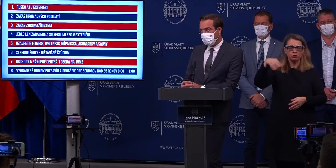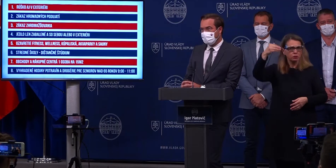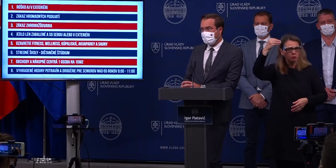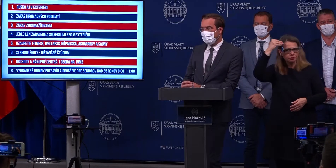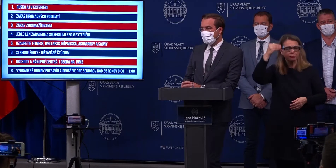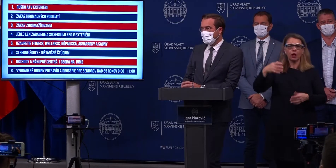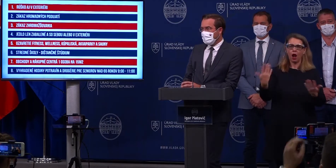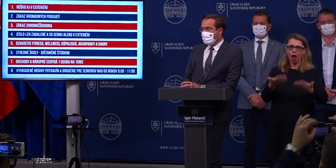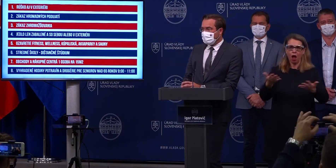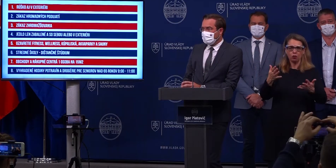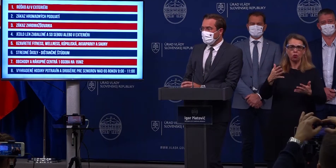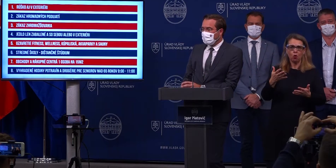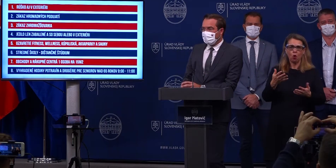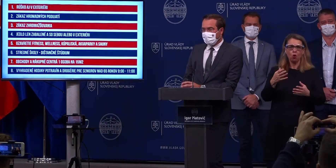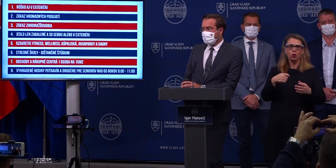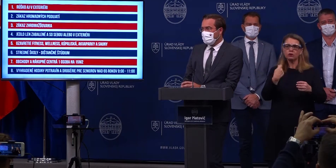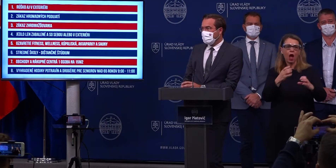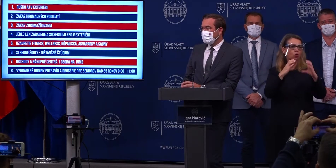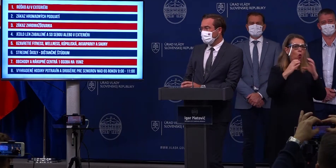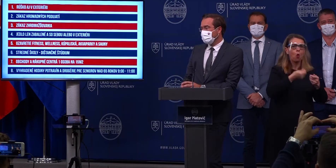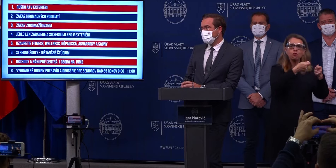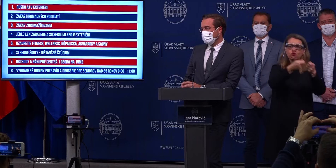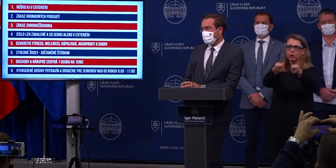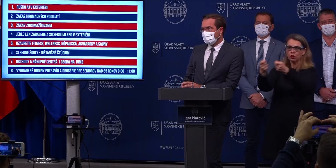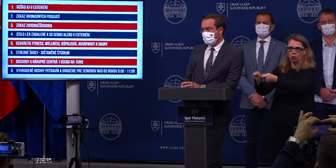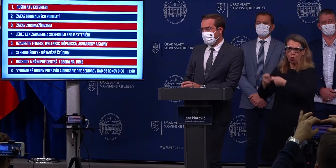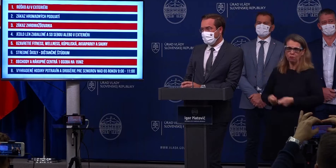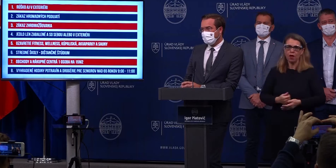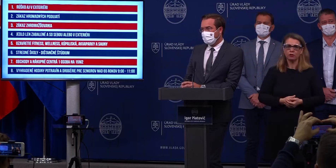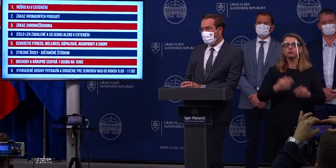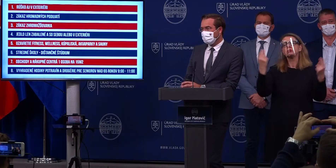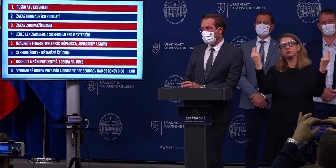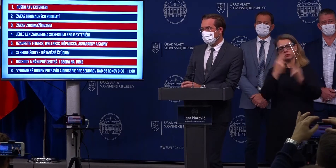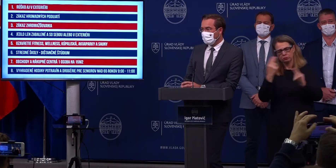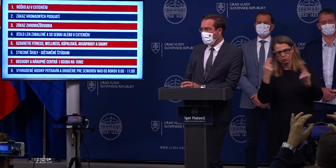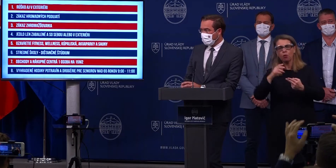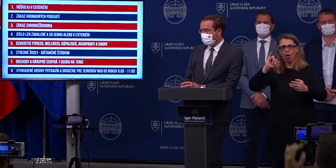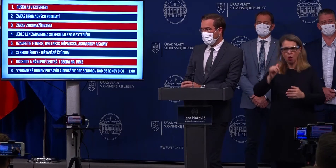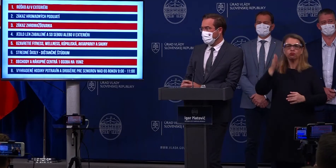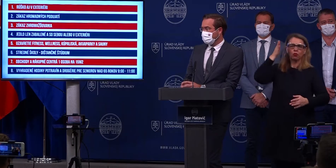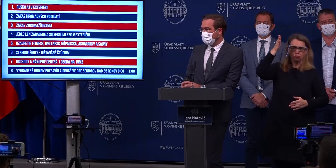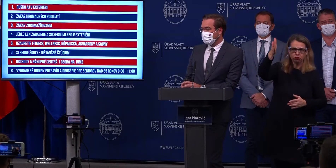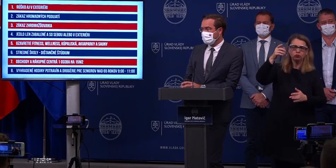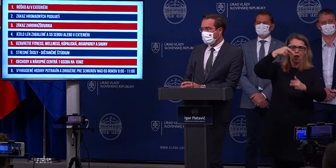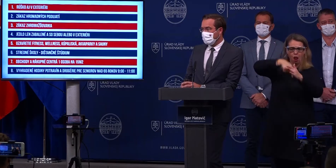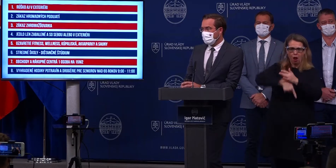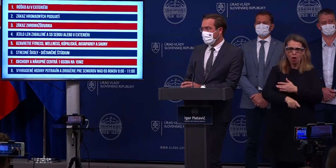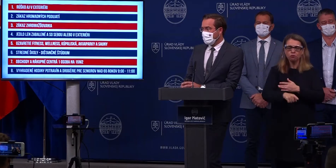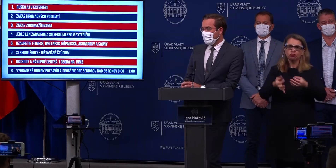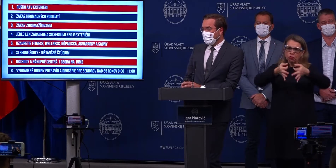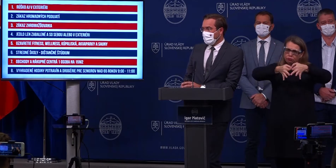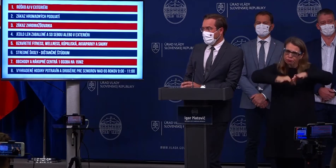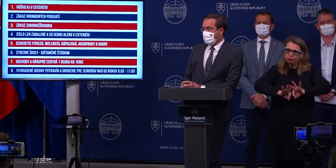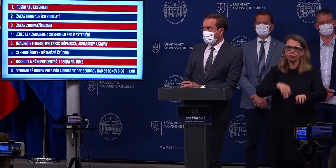komunikovateľné. Samozrejme, tieto opatrenia budú ešte dopracované úradom verejného zdravotníctva.